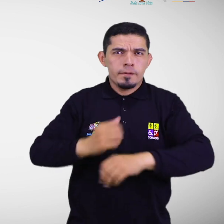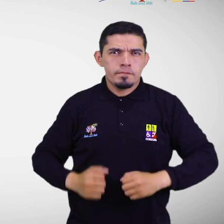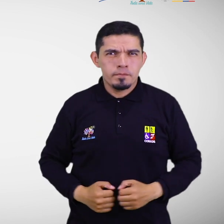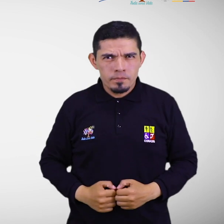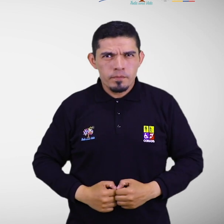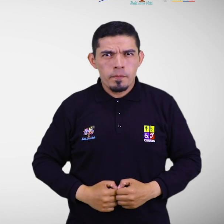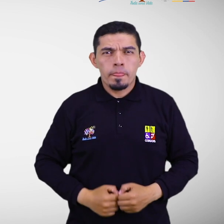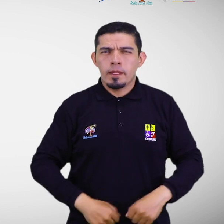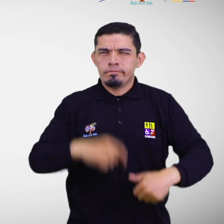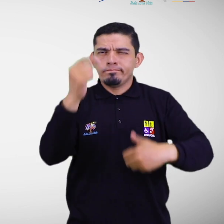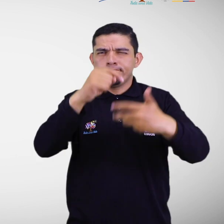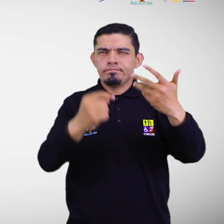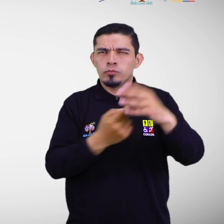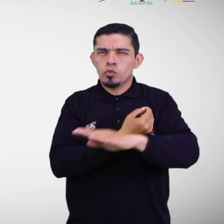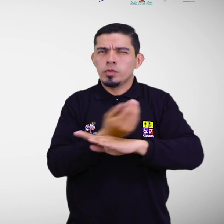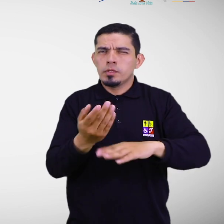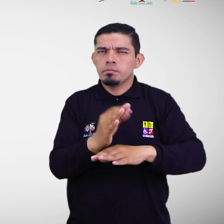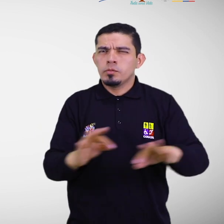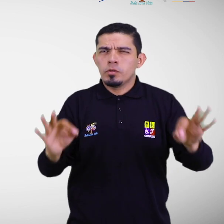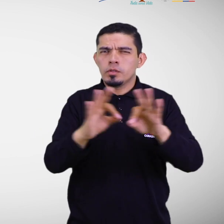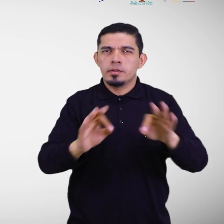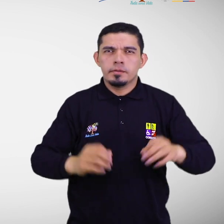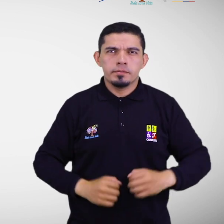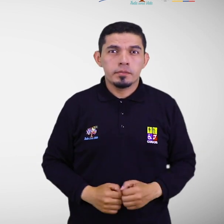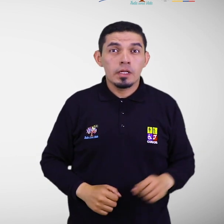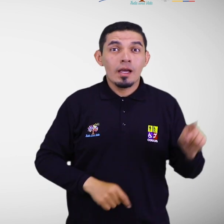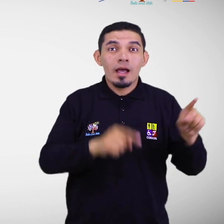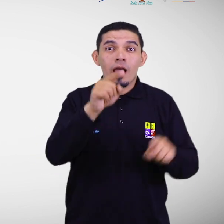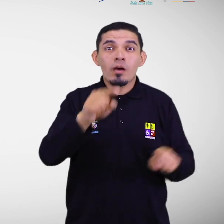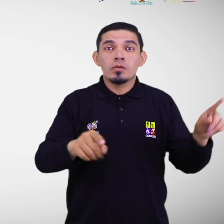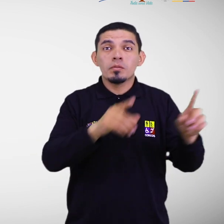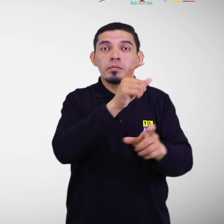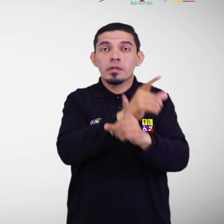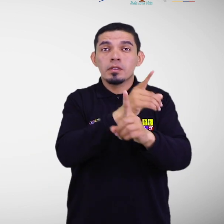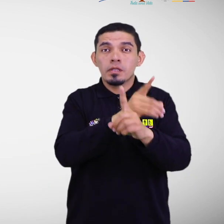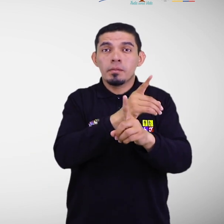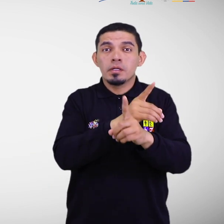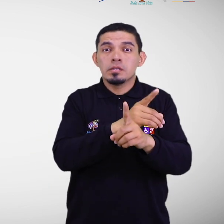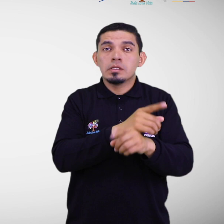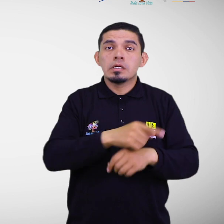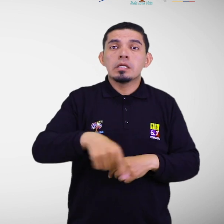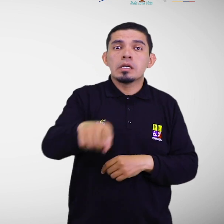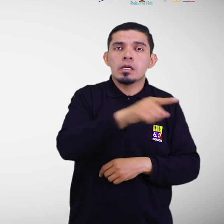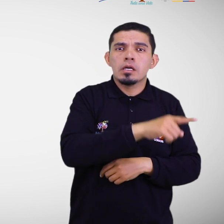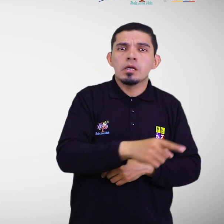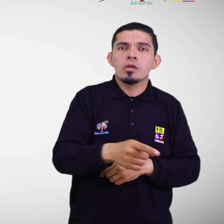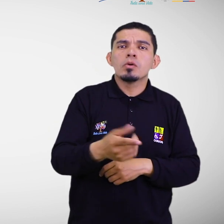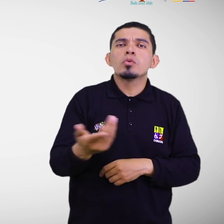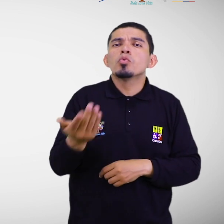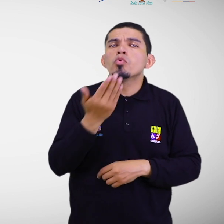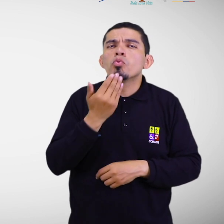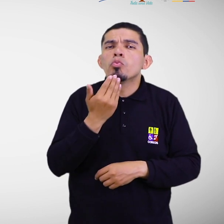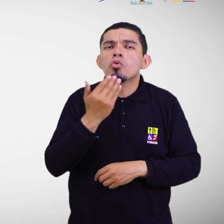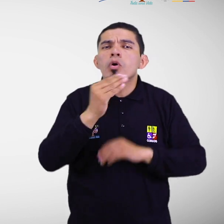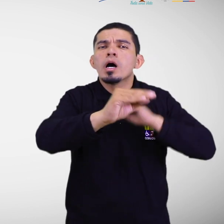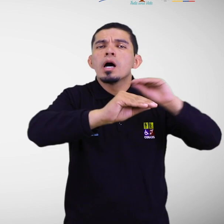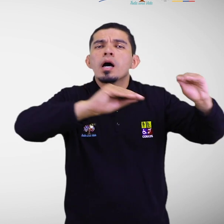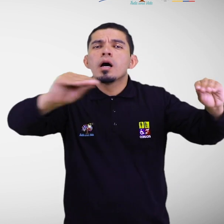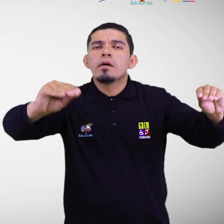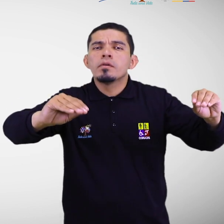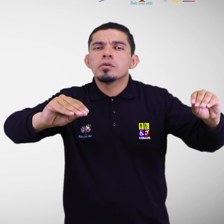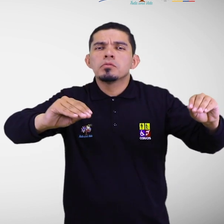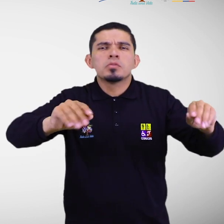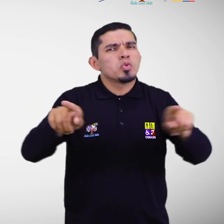cuenta las siguientes consideraciones, algunas personas con discapacidad pueden recibir las señales de alerta temprana sin